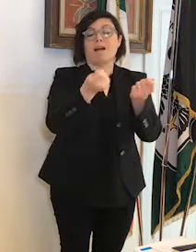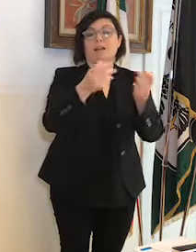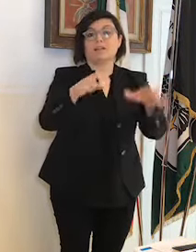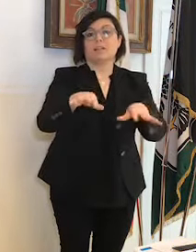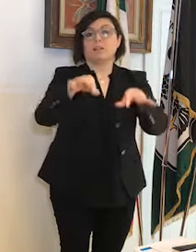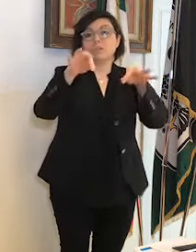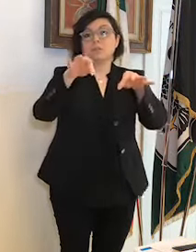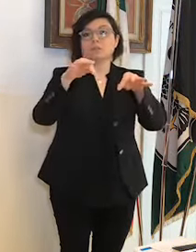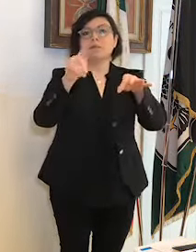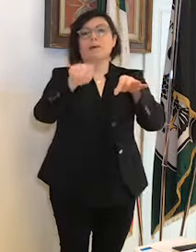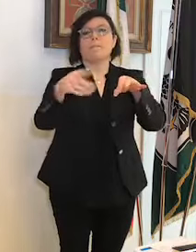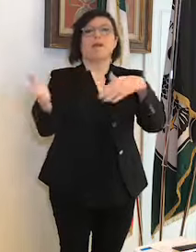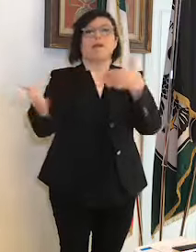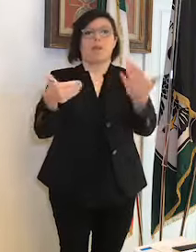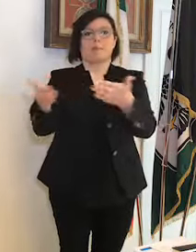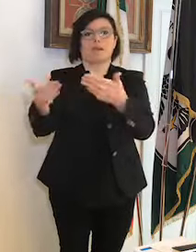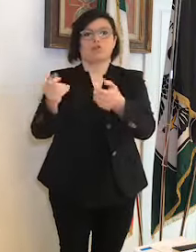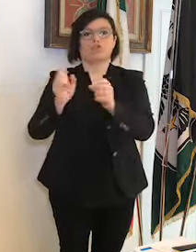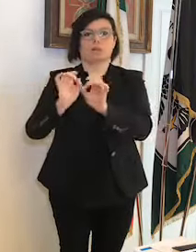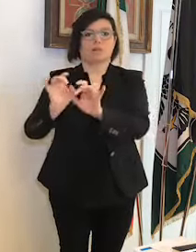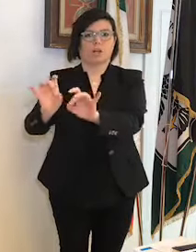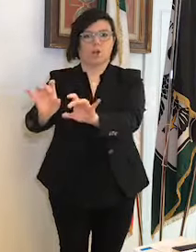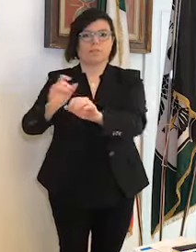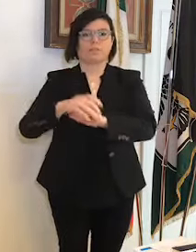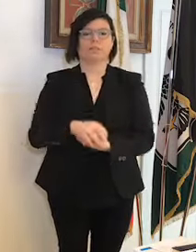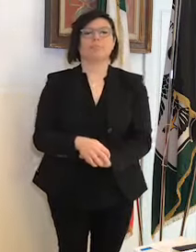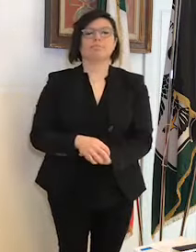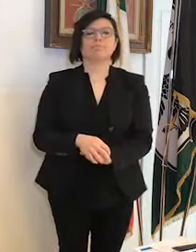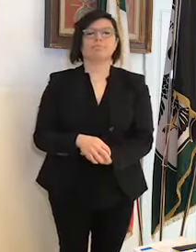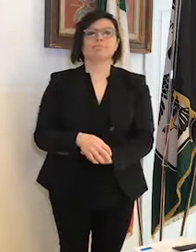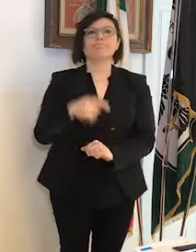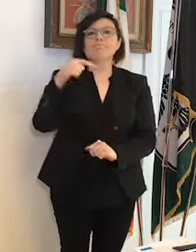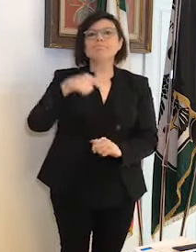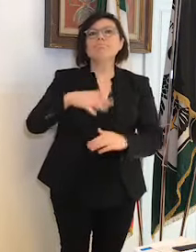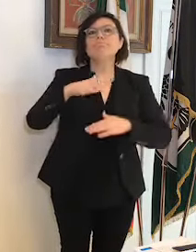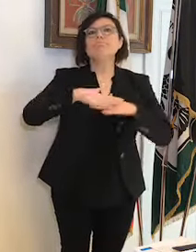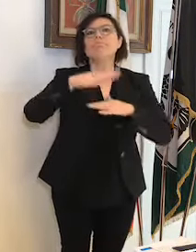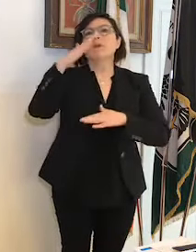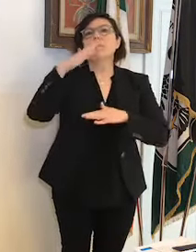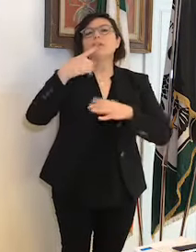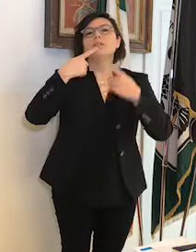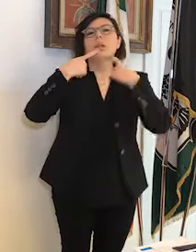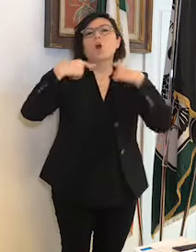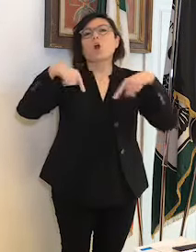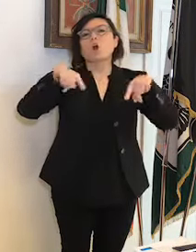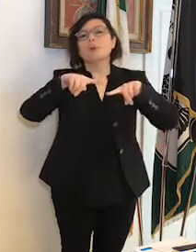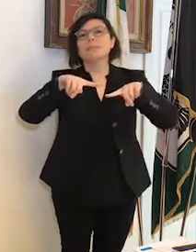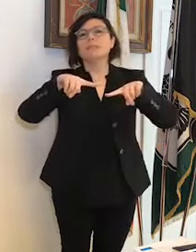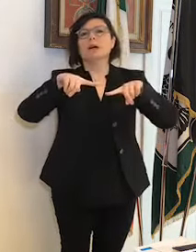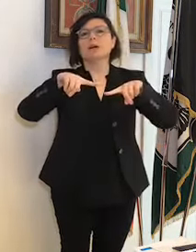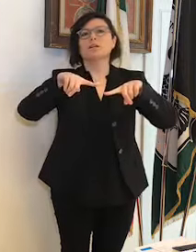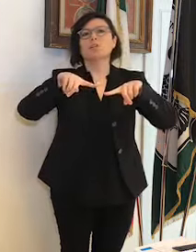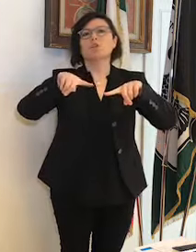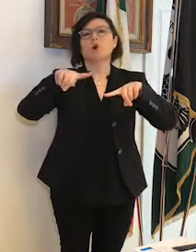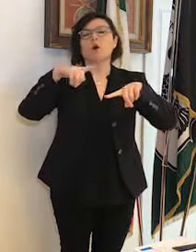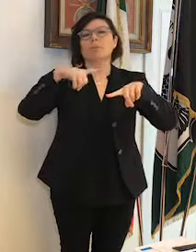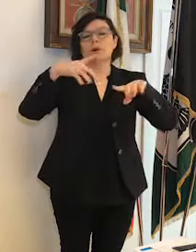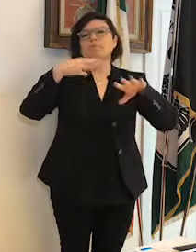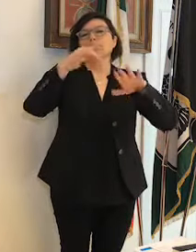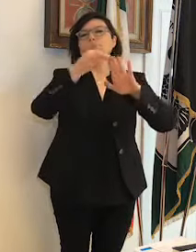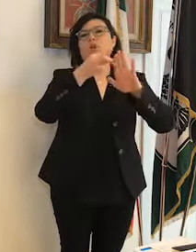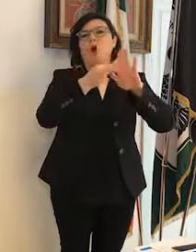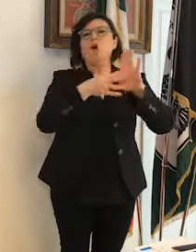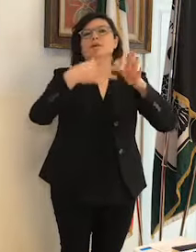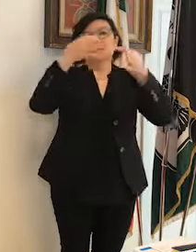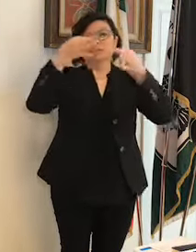'emergenza questa mattina abbiamo avuto un comitato per l'ordine e la